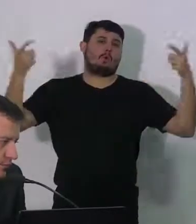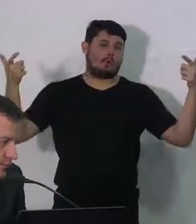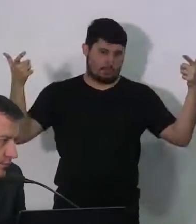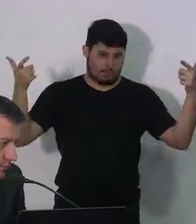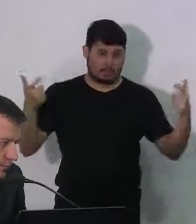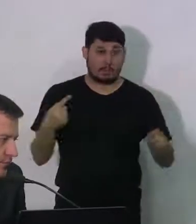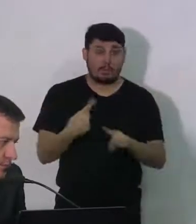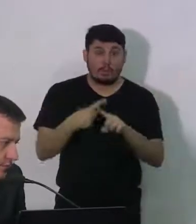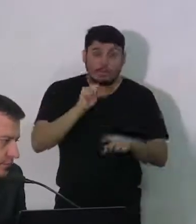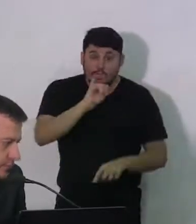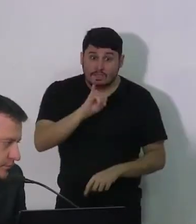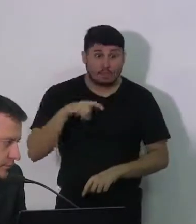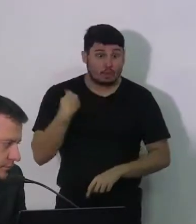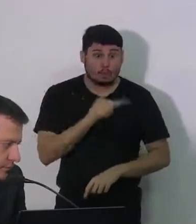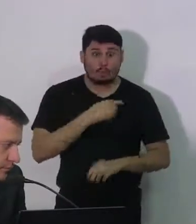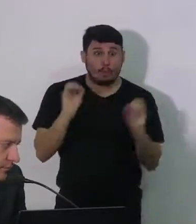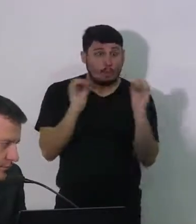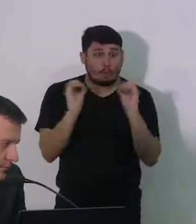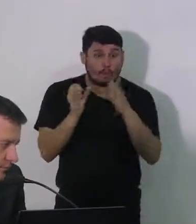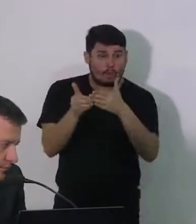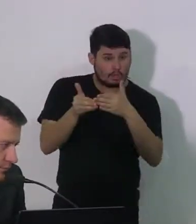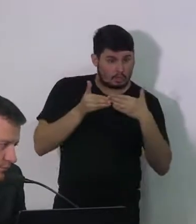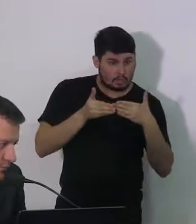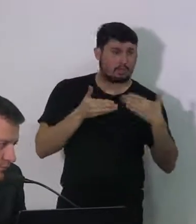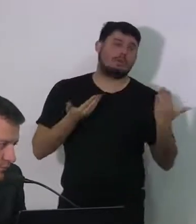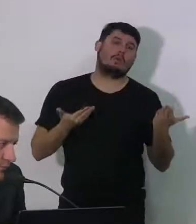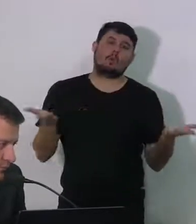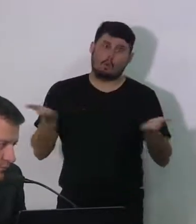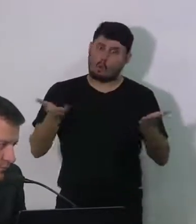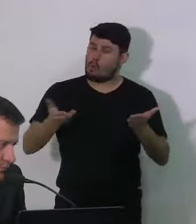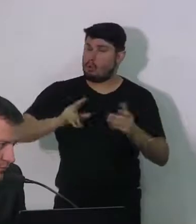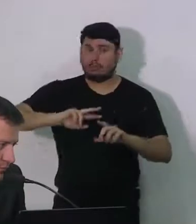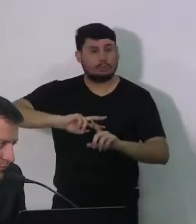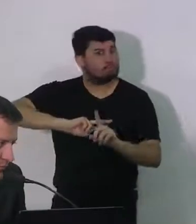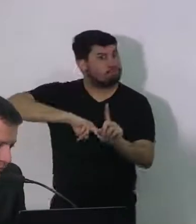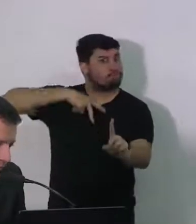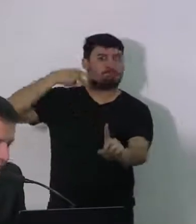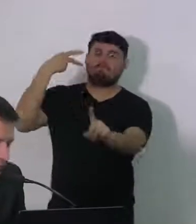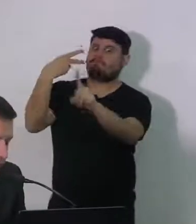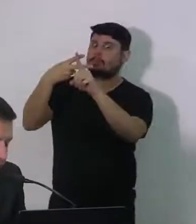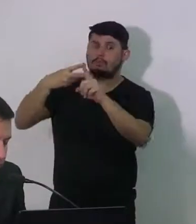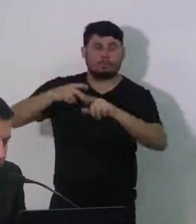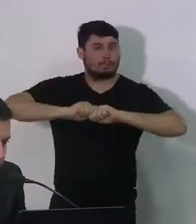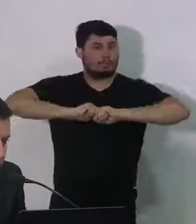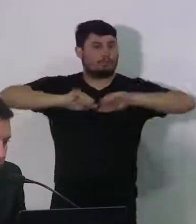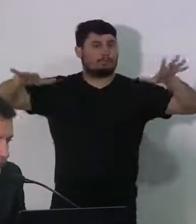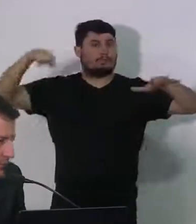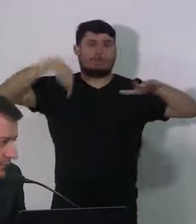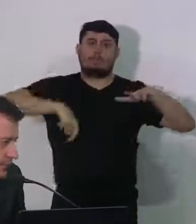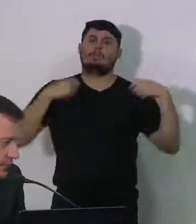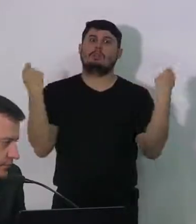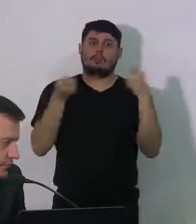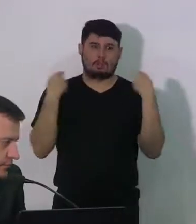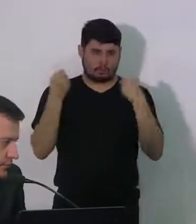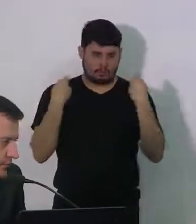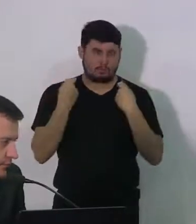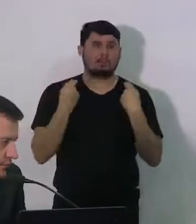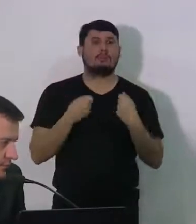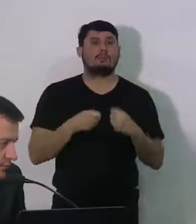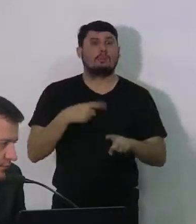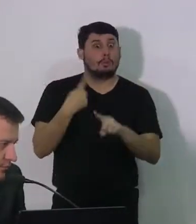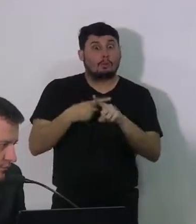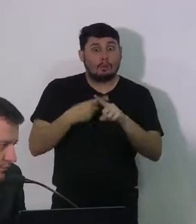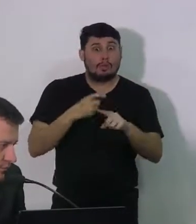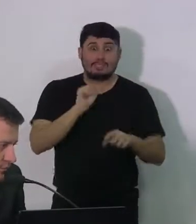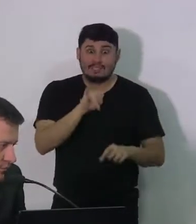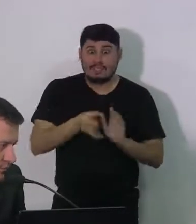tomado as medidas de isolamento, hoje a gente já estaria vivendo o pico da doença aqui em Caruaru. As medidas de isolamento, as medidas elas